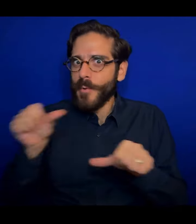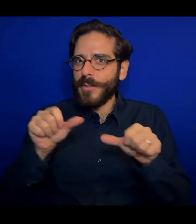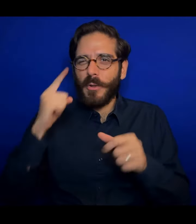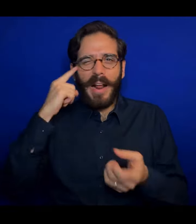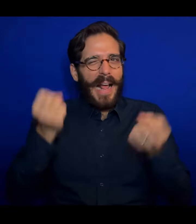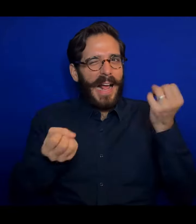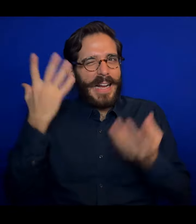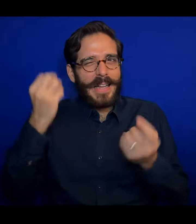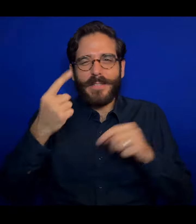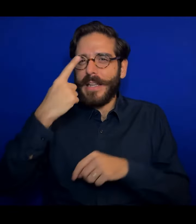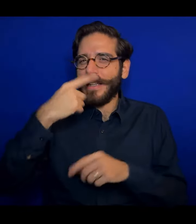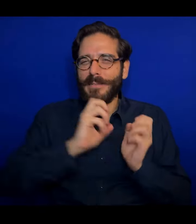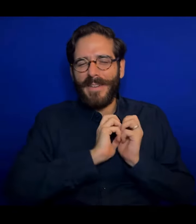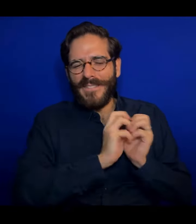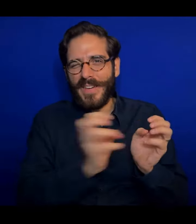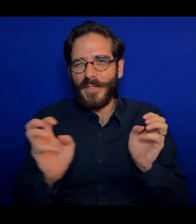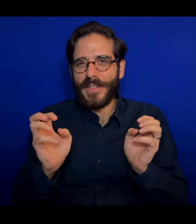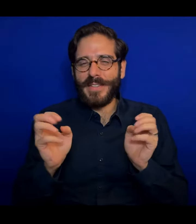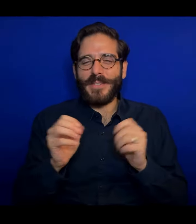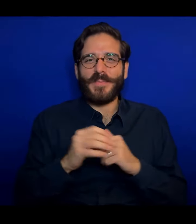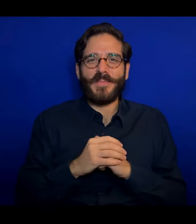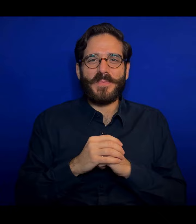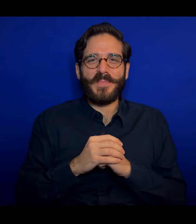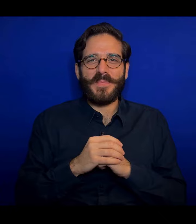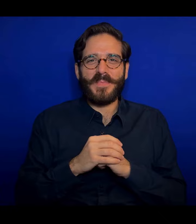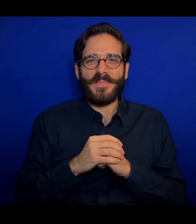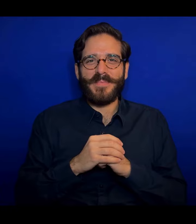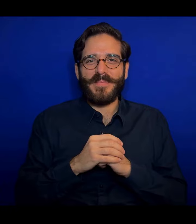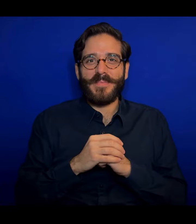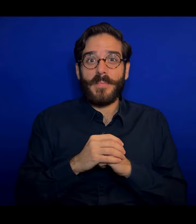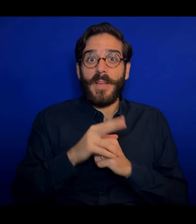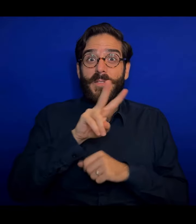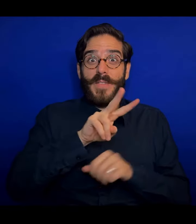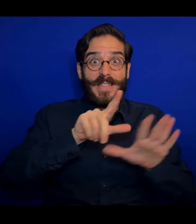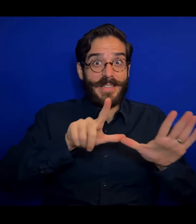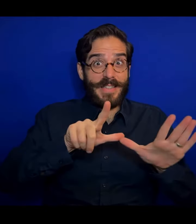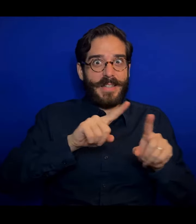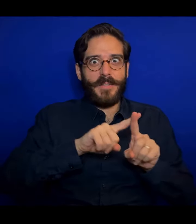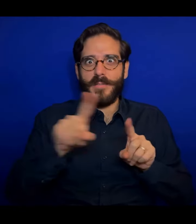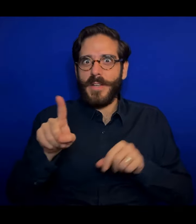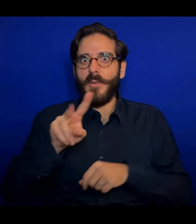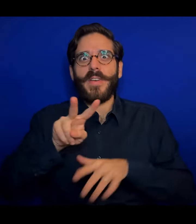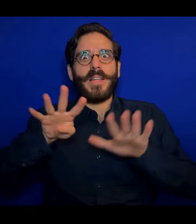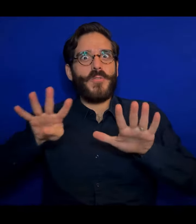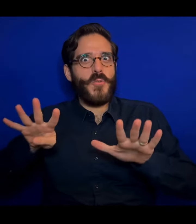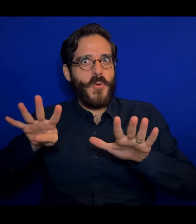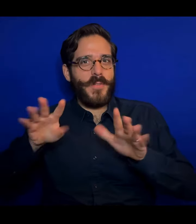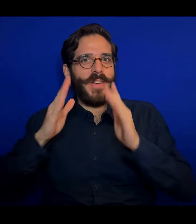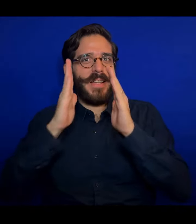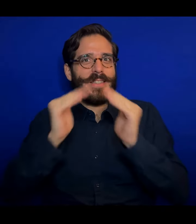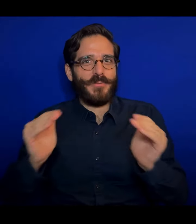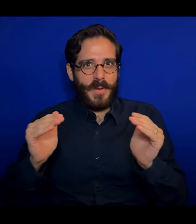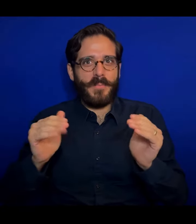creativi di ogni genere. Dal 27 al 29 dicembre